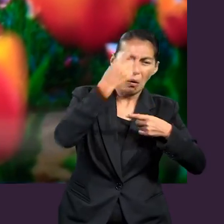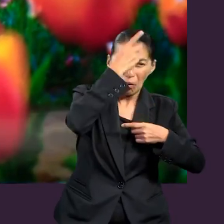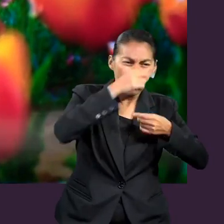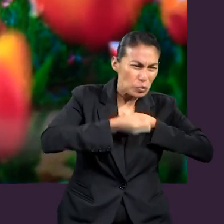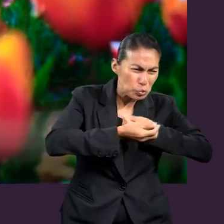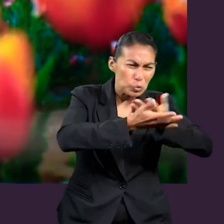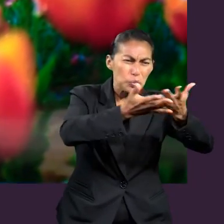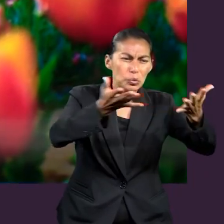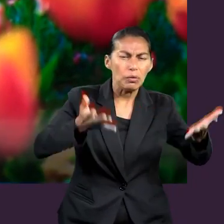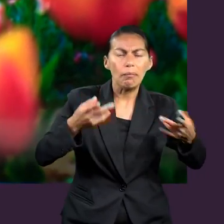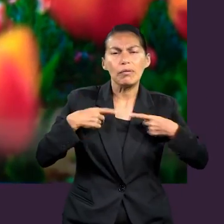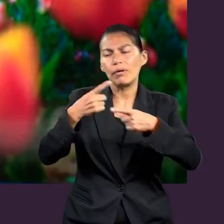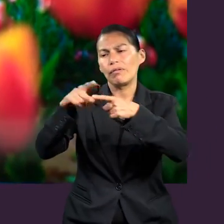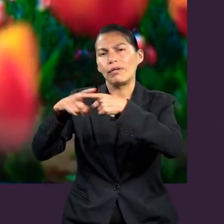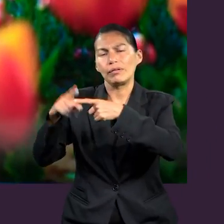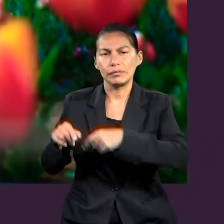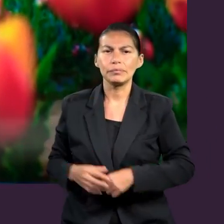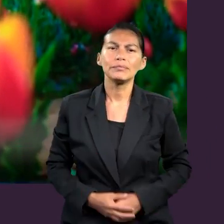dones para bendición de la iglesia.